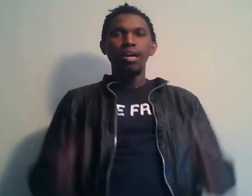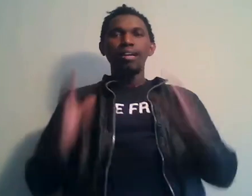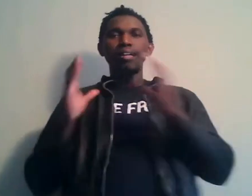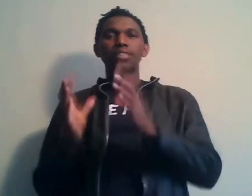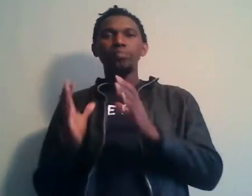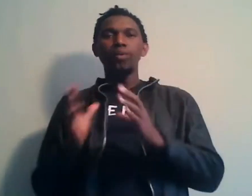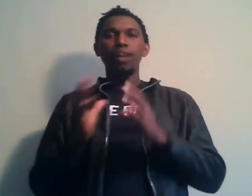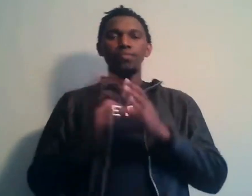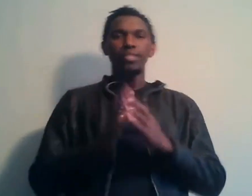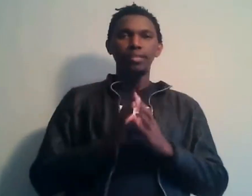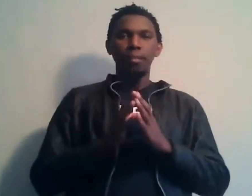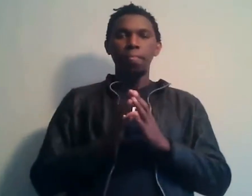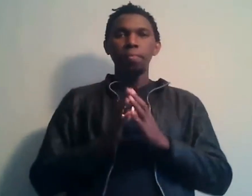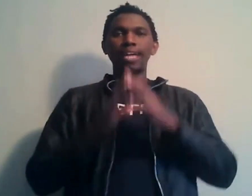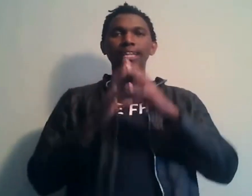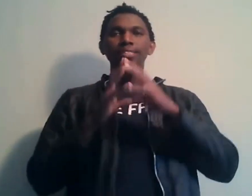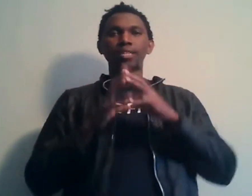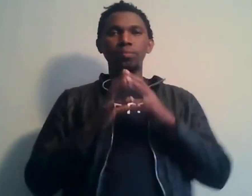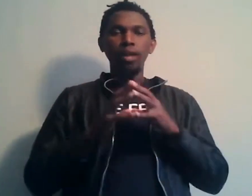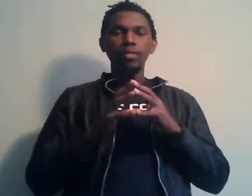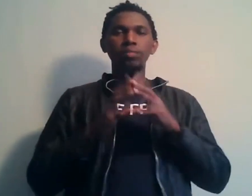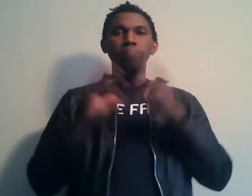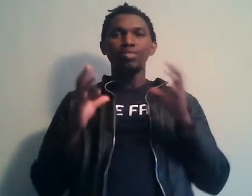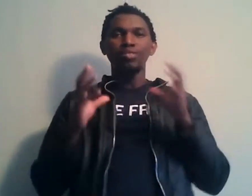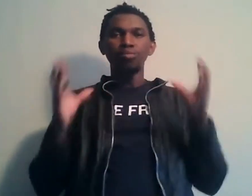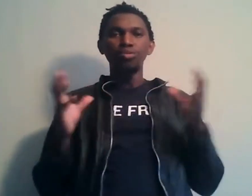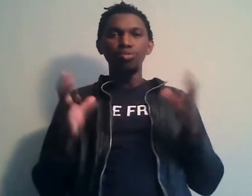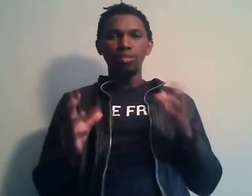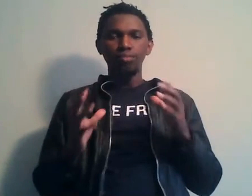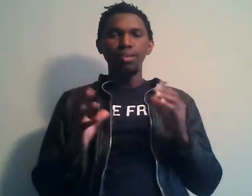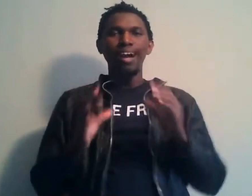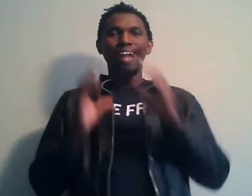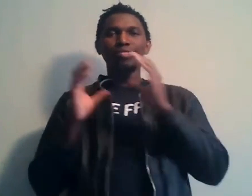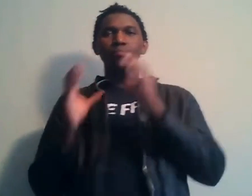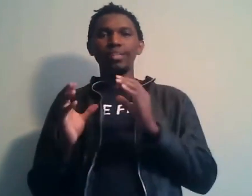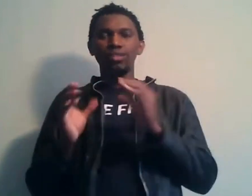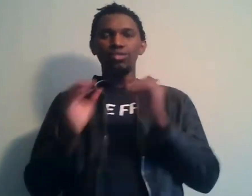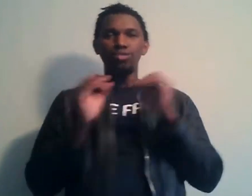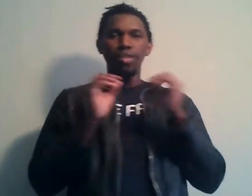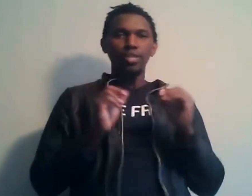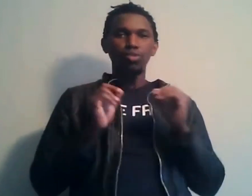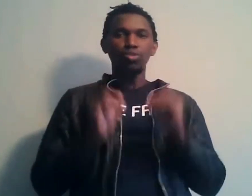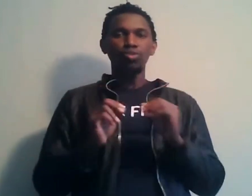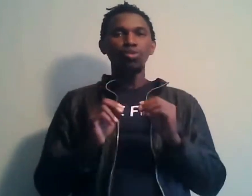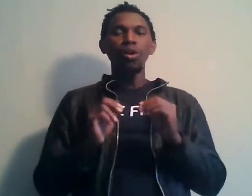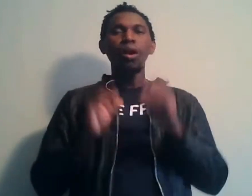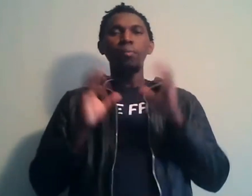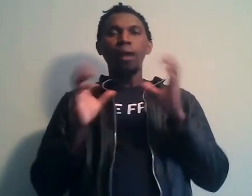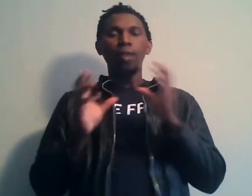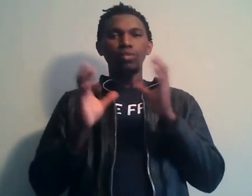La diaspora africaine est la diaspora qui passe le plus de temps à se plaindre sur les réseaux sociaux par rapport à